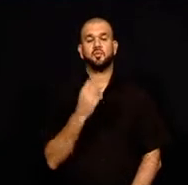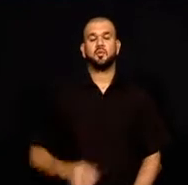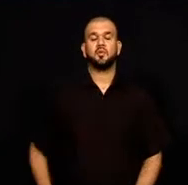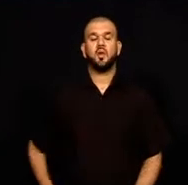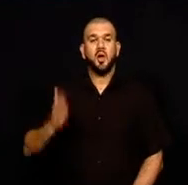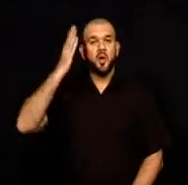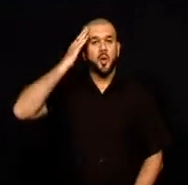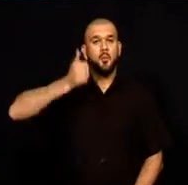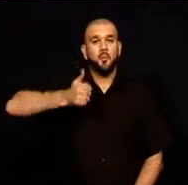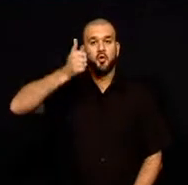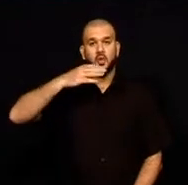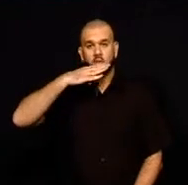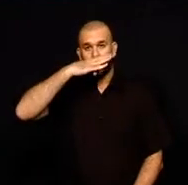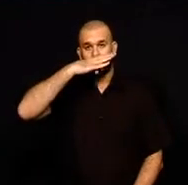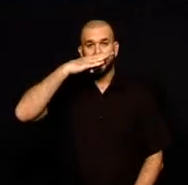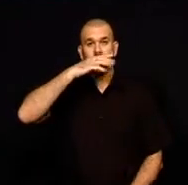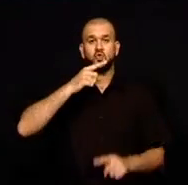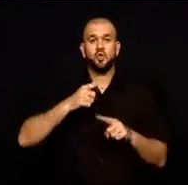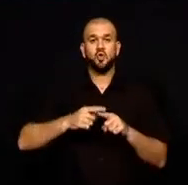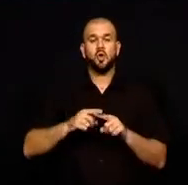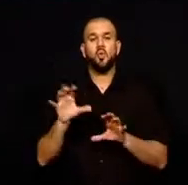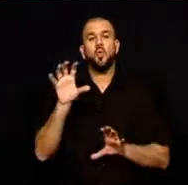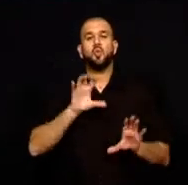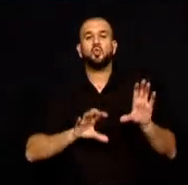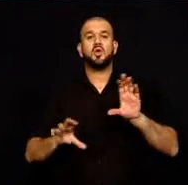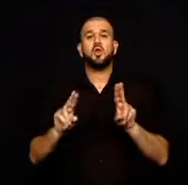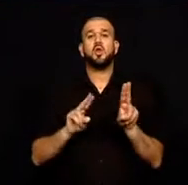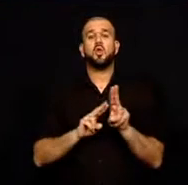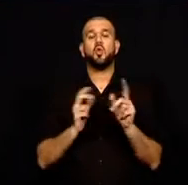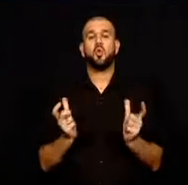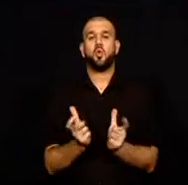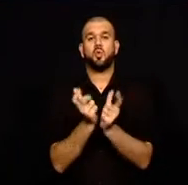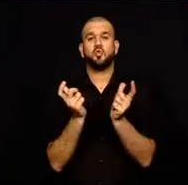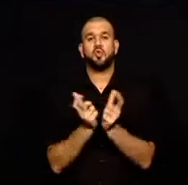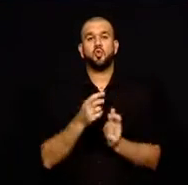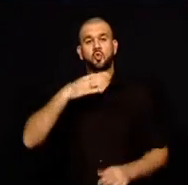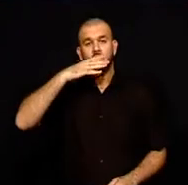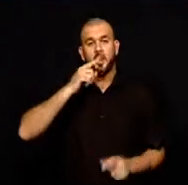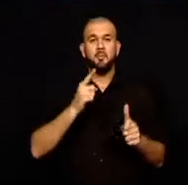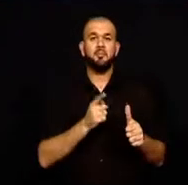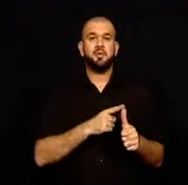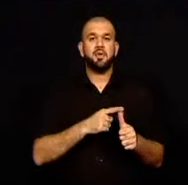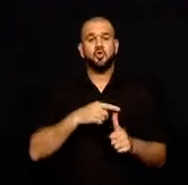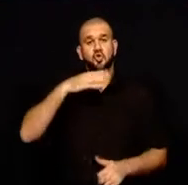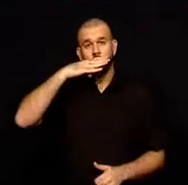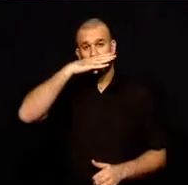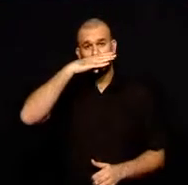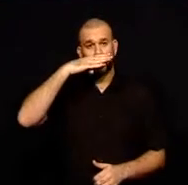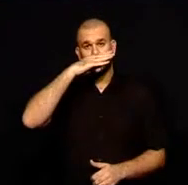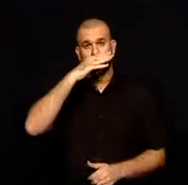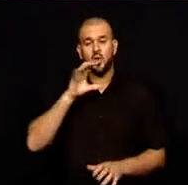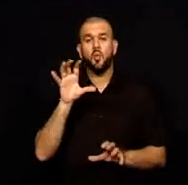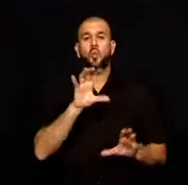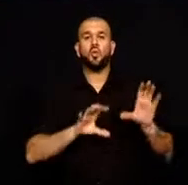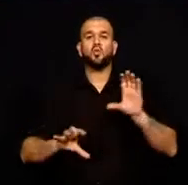Başbakanlık Uyuşturucuyla Mücadele Komisyonu 1. Uyuşturucuyla Mücadele